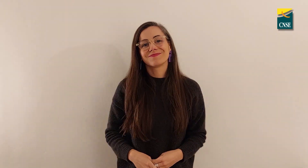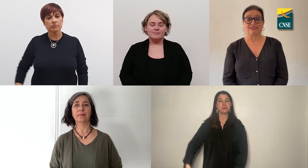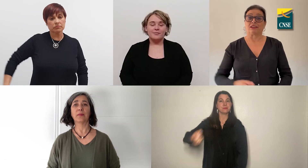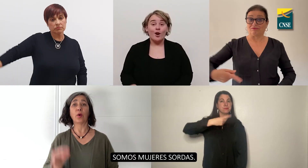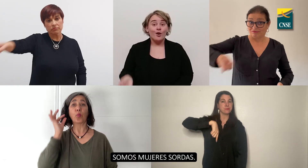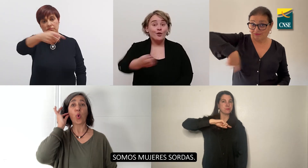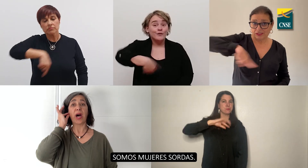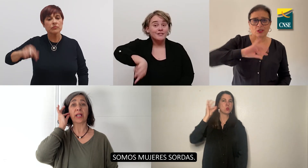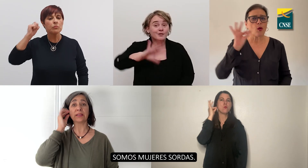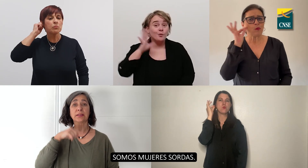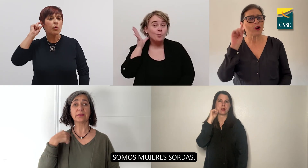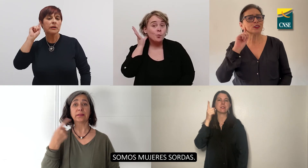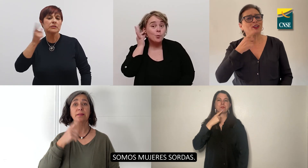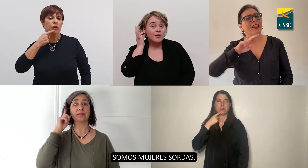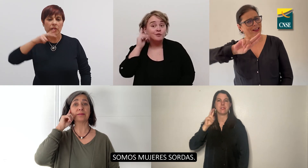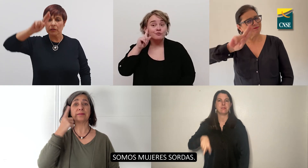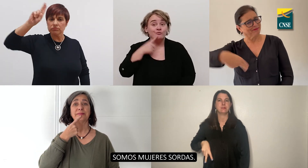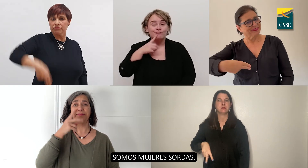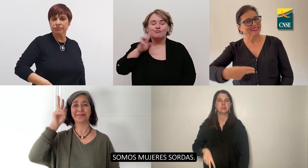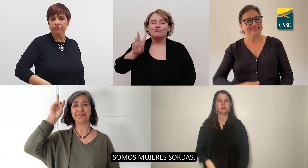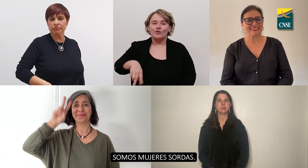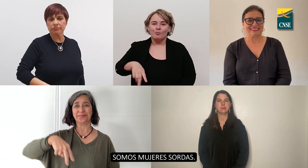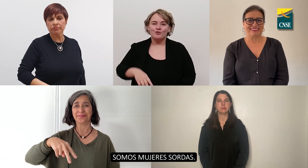Somos mujeres sordas. Sordas. Sordas. Sordas. Sordas.